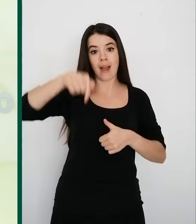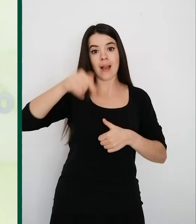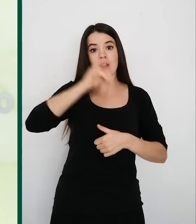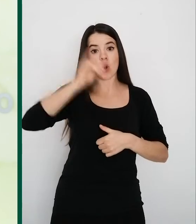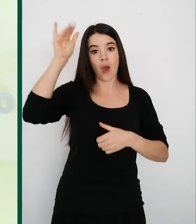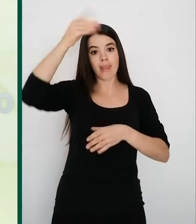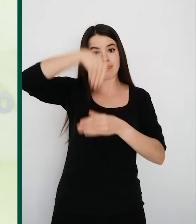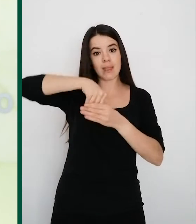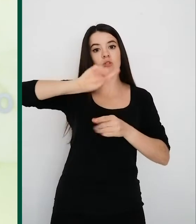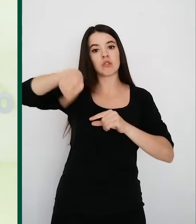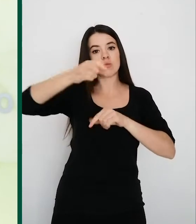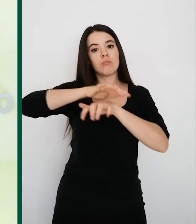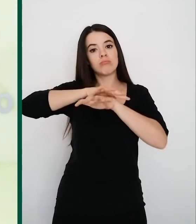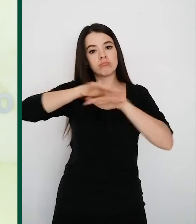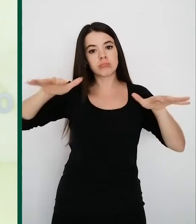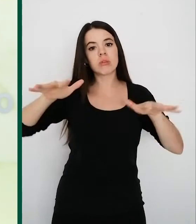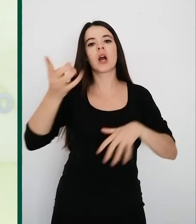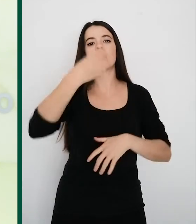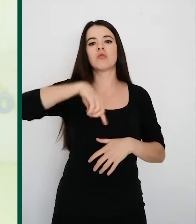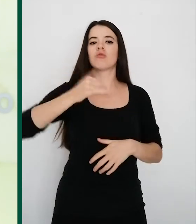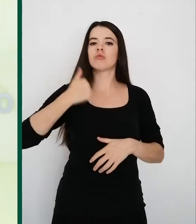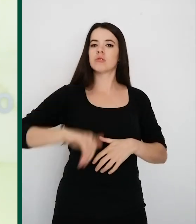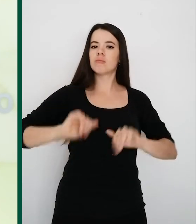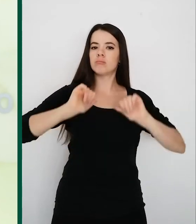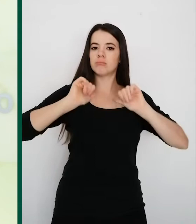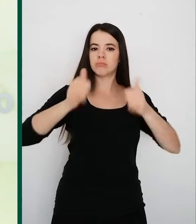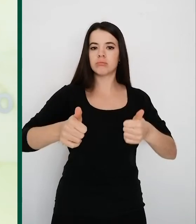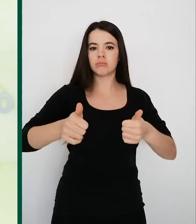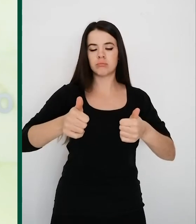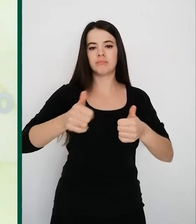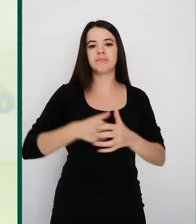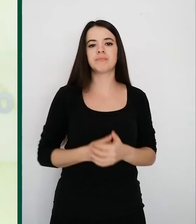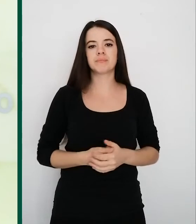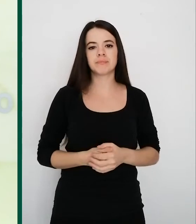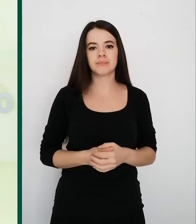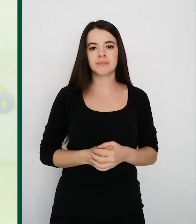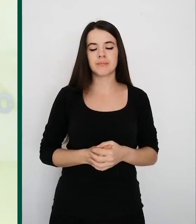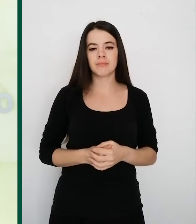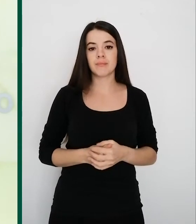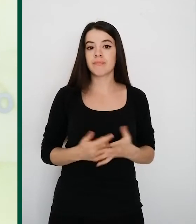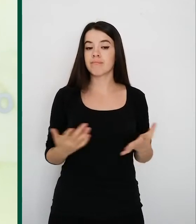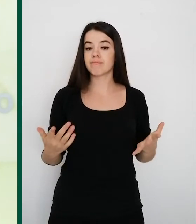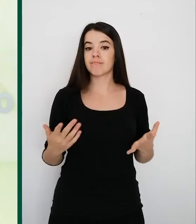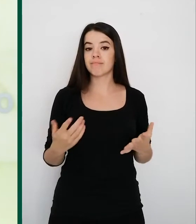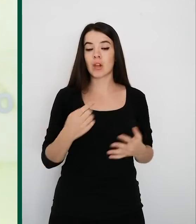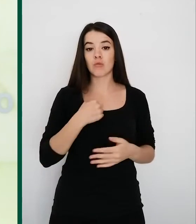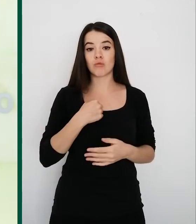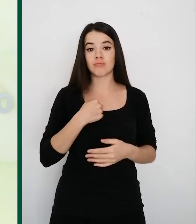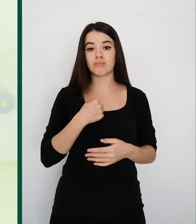para abrirse posteriormente y ya nos hemos puesto en marcha como comunidad autónoma. Y por mi parte he